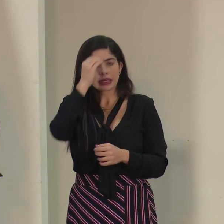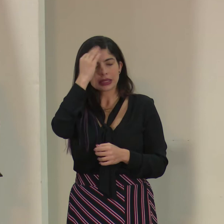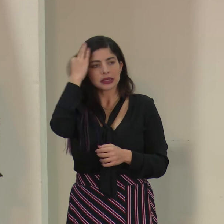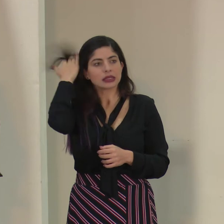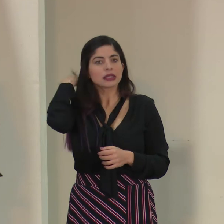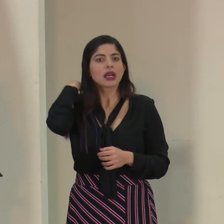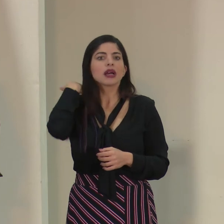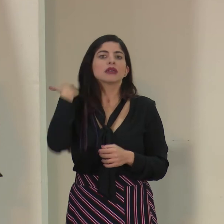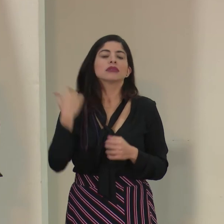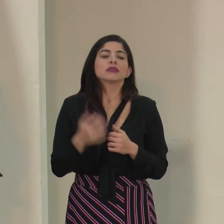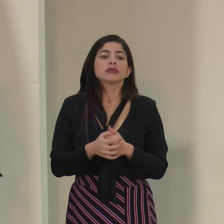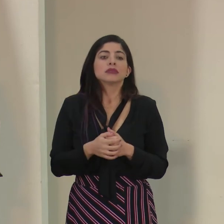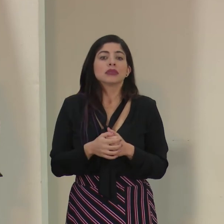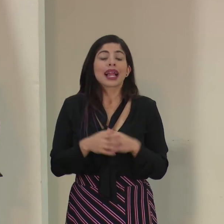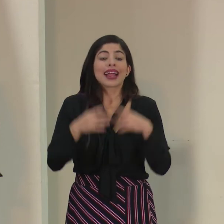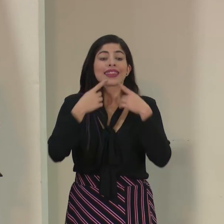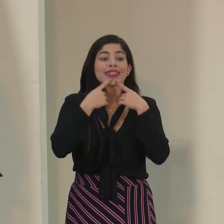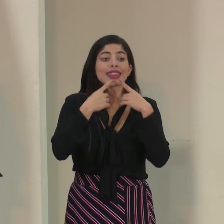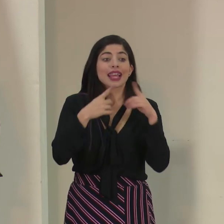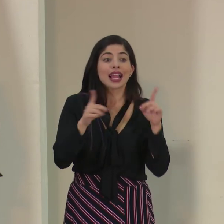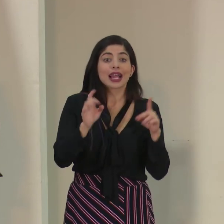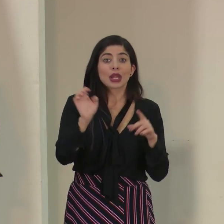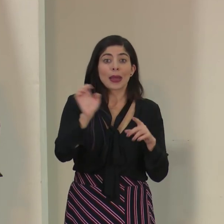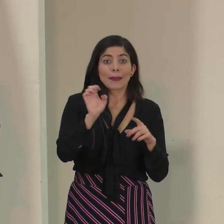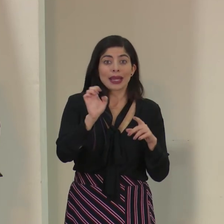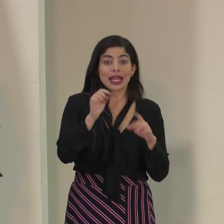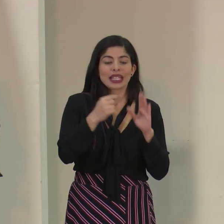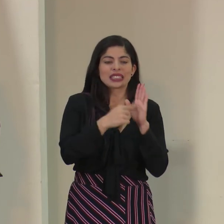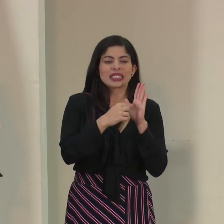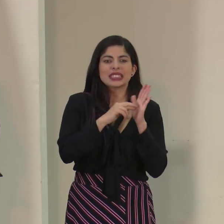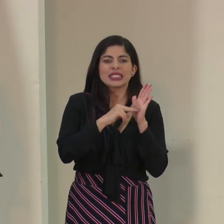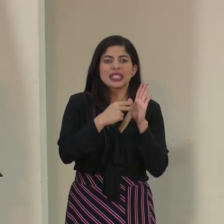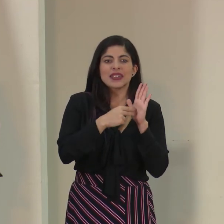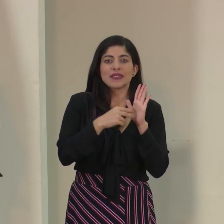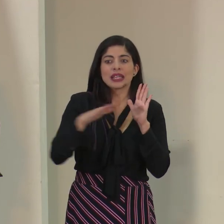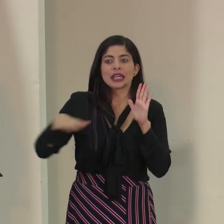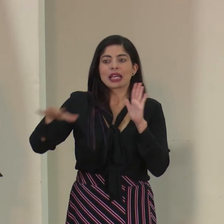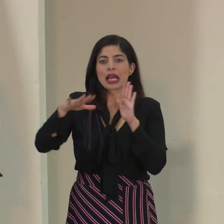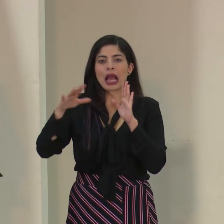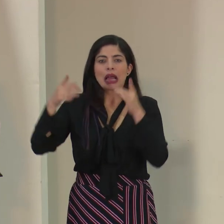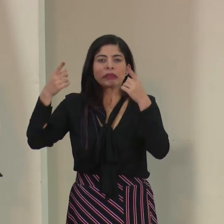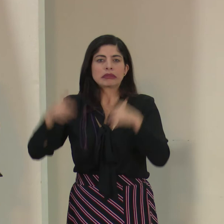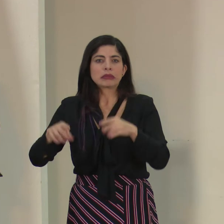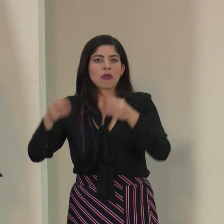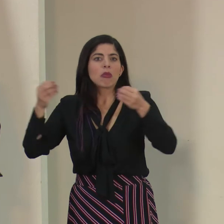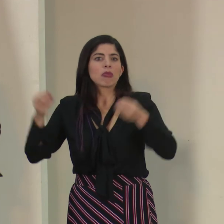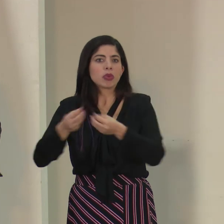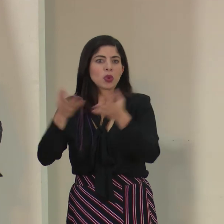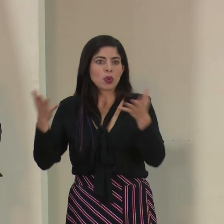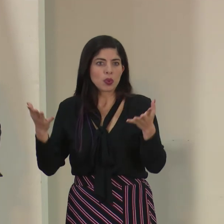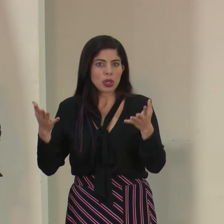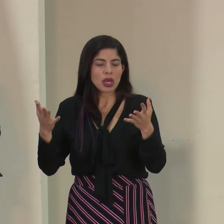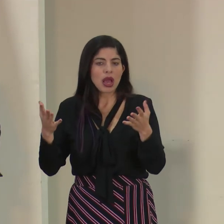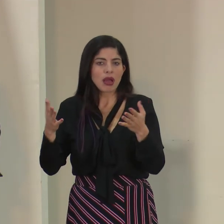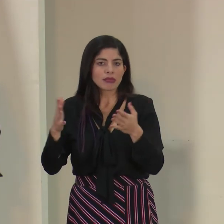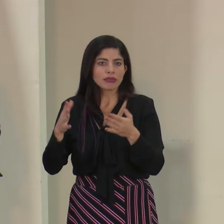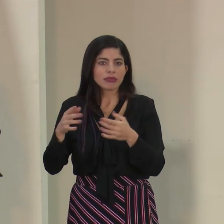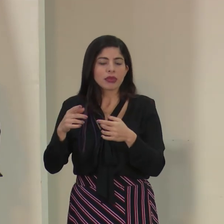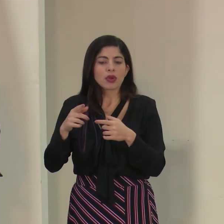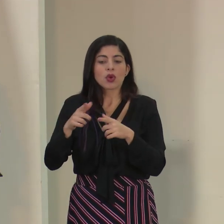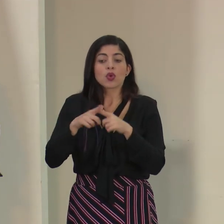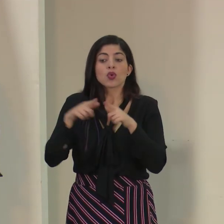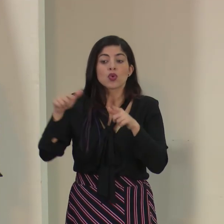Por definición, la declaratoria de emergencia implica un estado de calamidad pública para la zona donde está